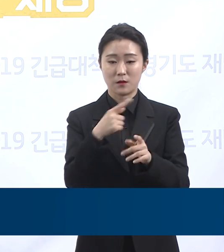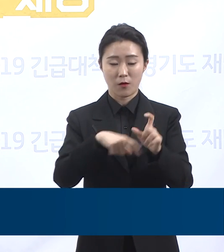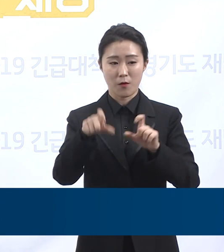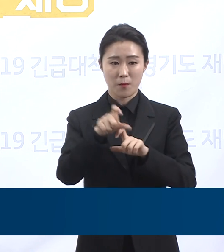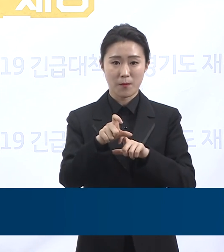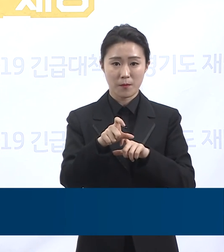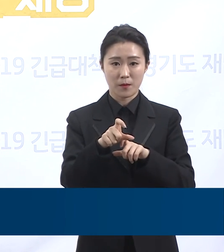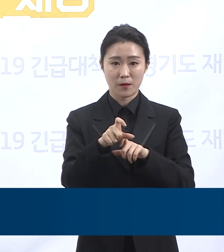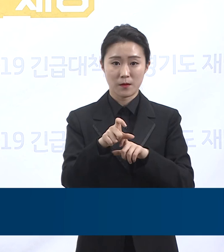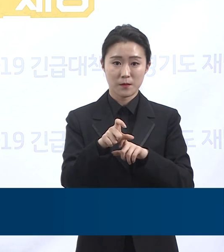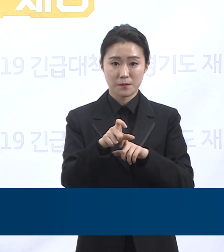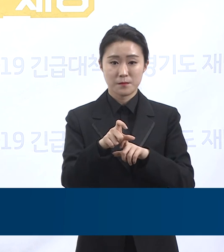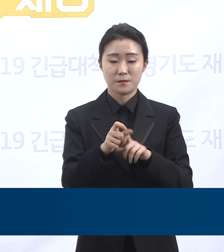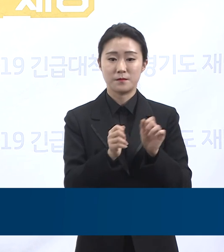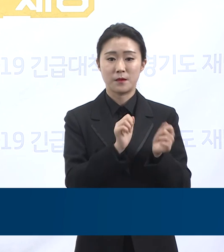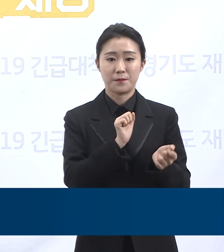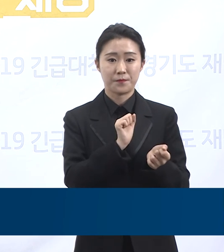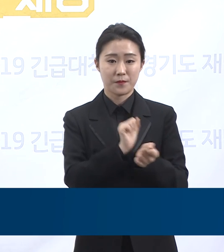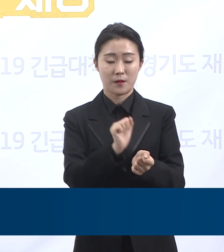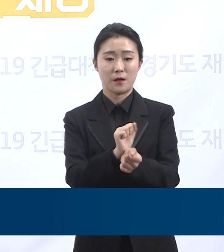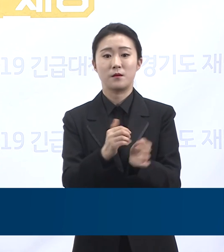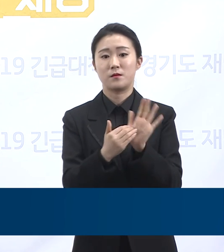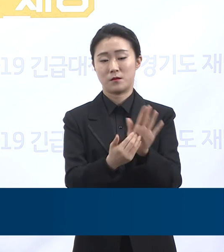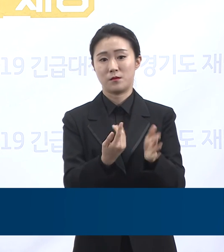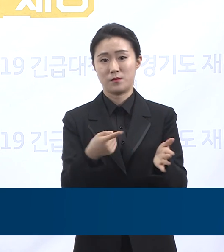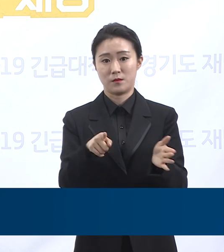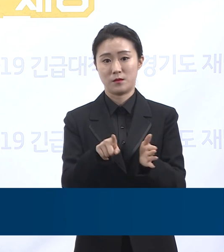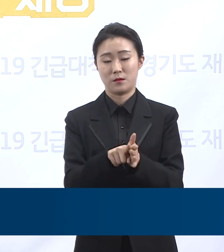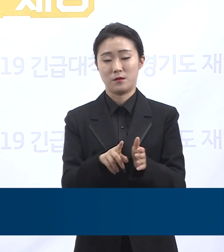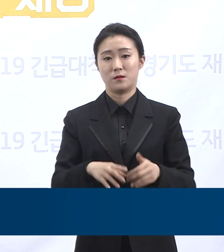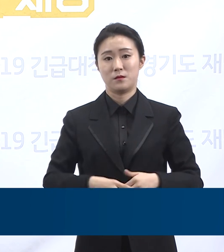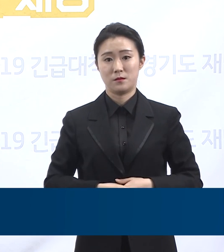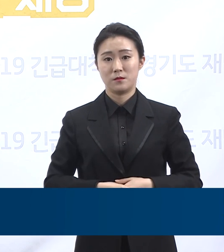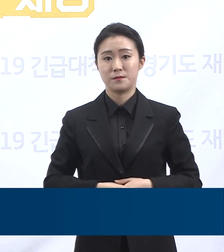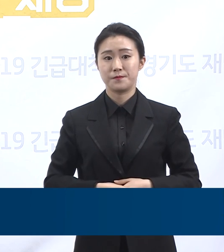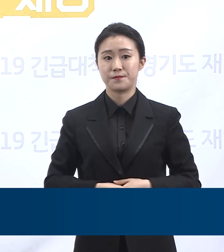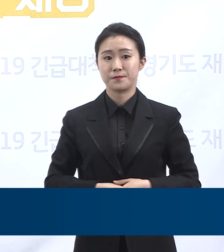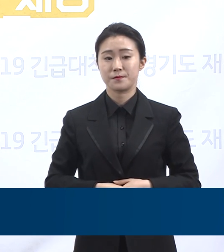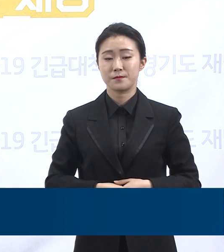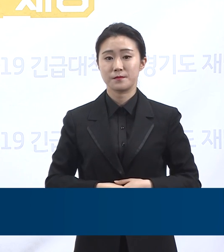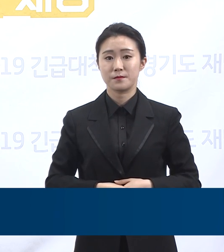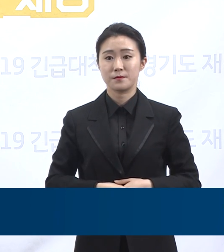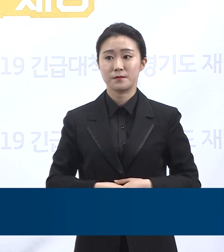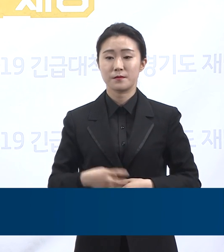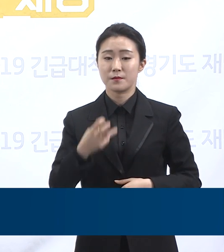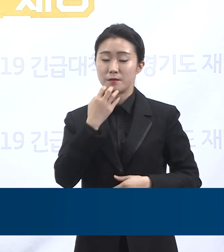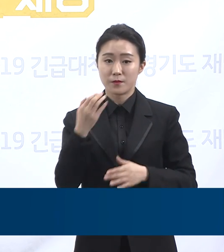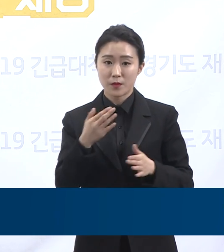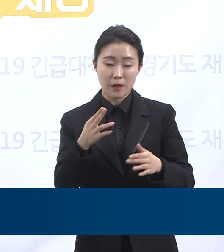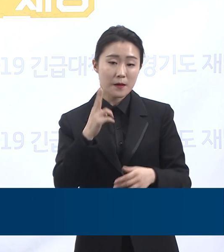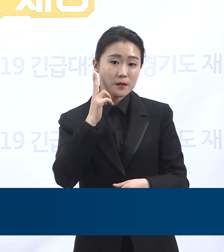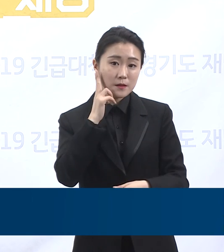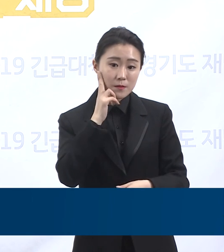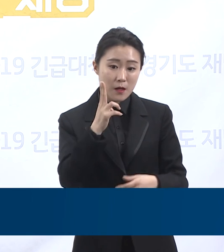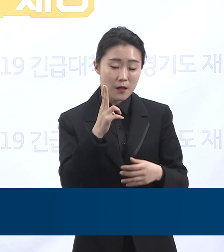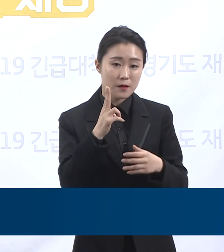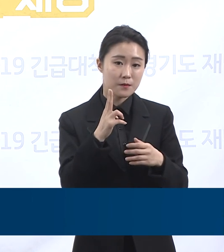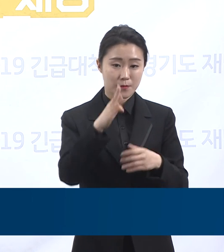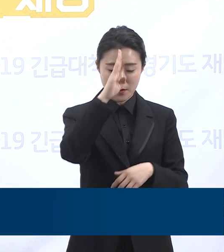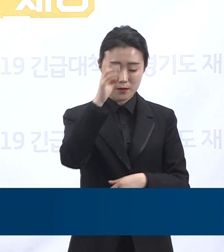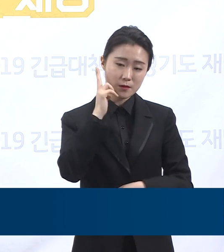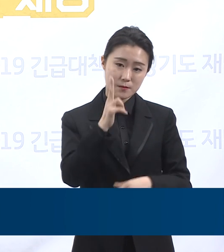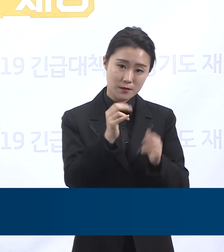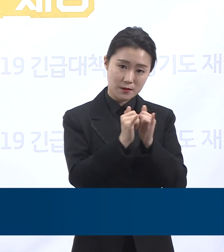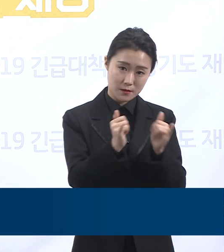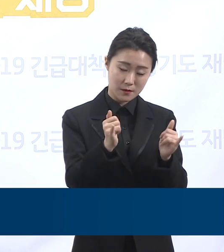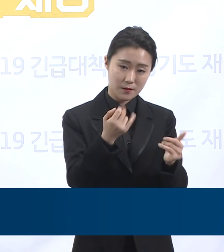중환자 병상 확보 논의의 필요성이 공감하며 지지합니다. 경기도는 중환자실을 포함한 의료 시스템 확보를 위한